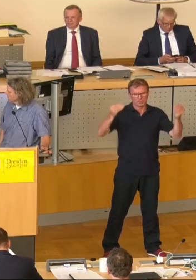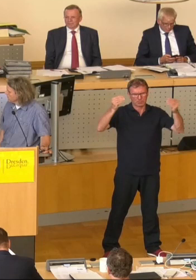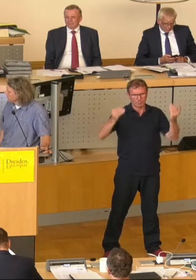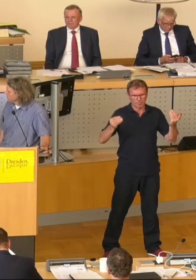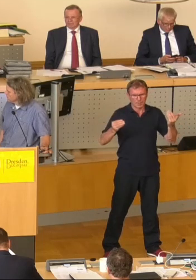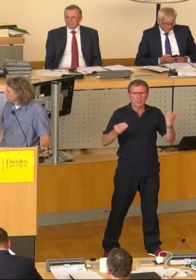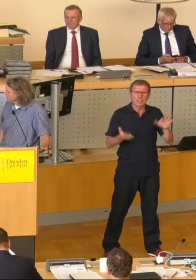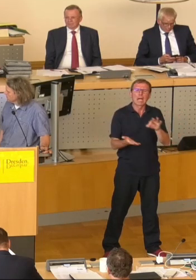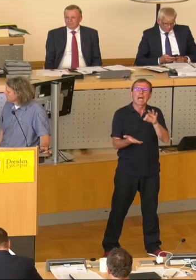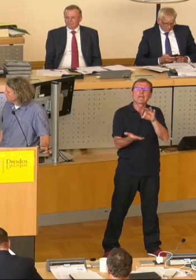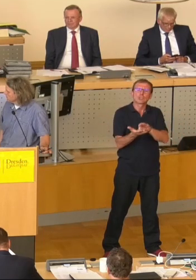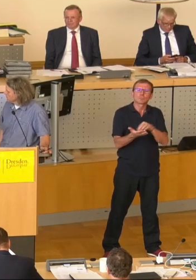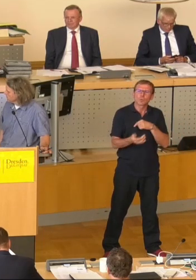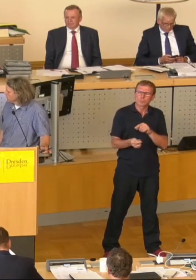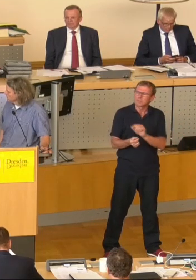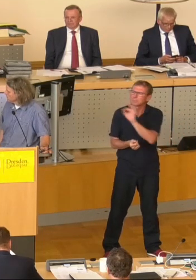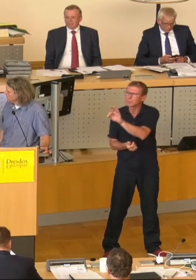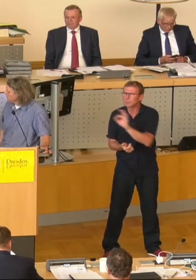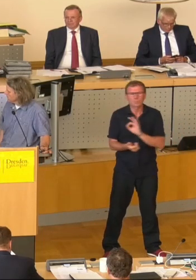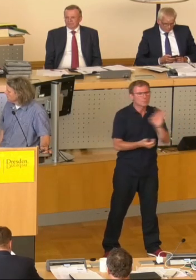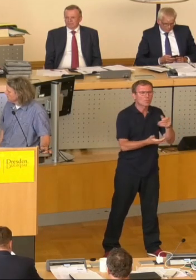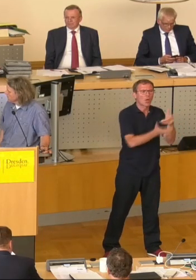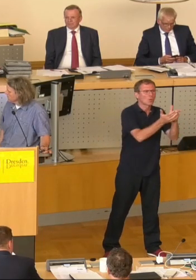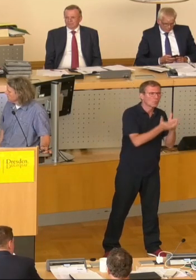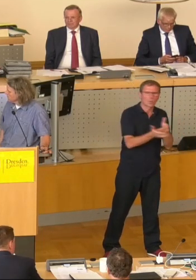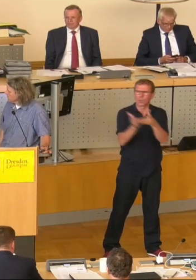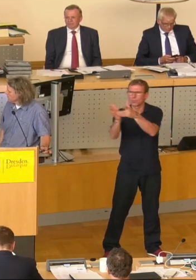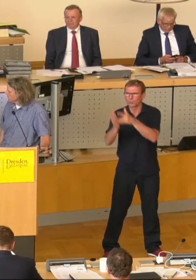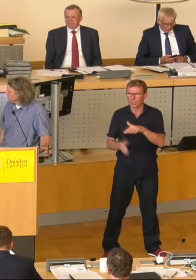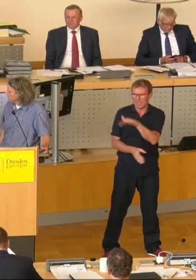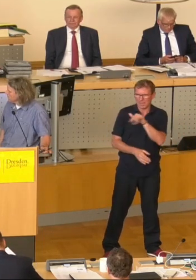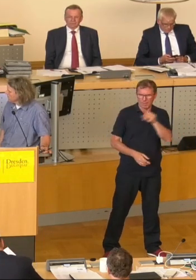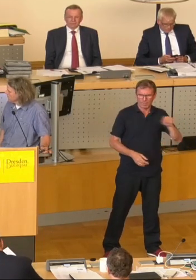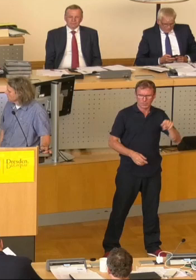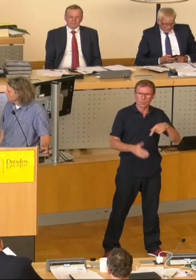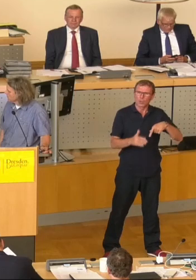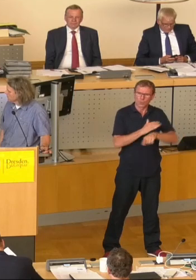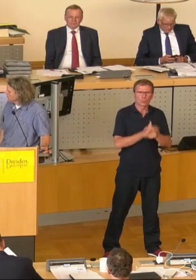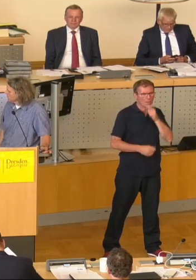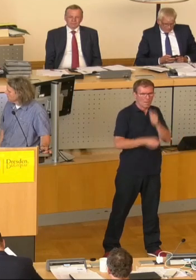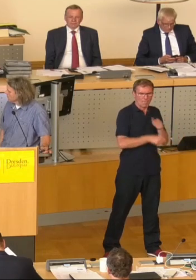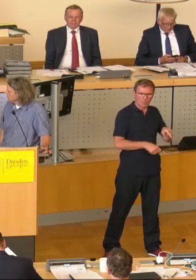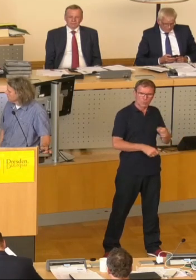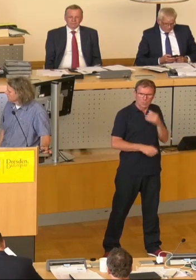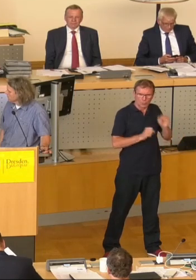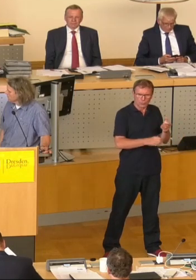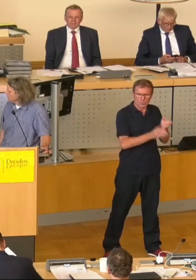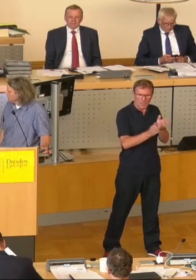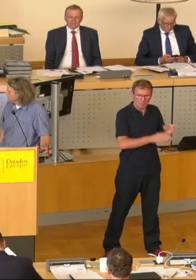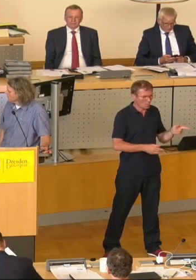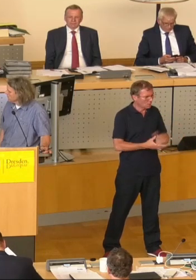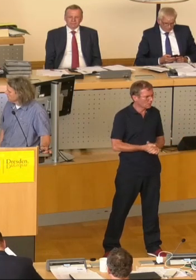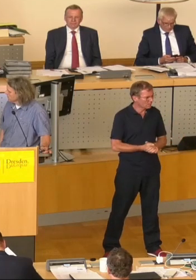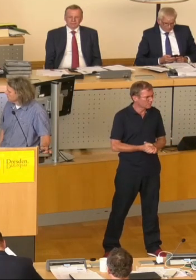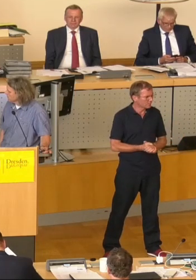stichpunktbezogene Kontrollen über den Zustand der Flächen und der Herstellung durch die Verantwortlichen, durch die Naturschutzbehörde. Es gibt